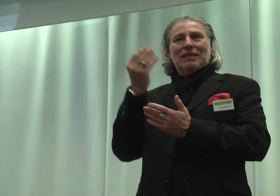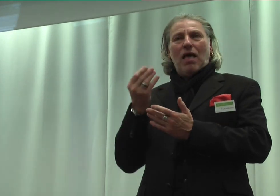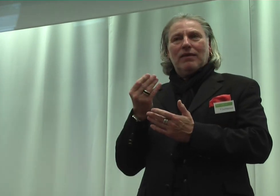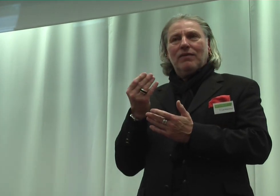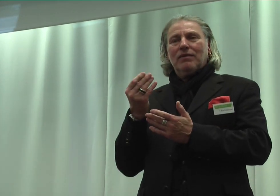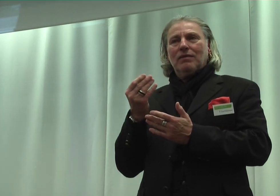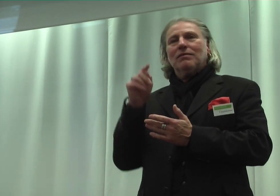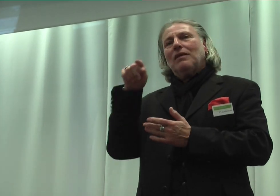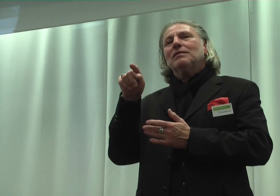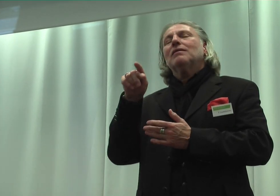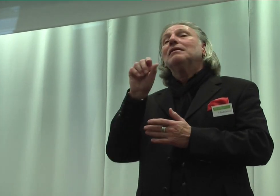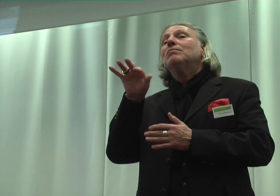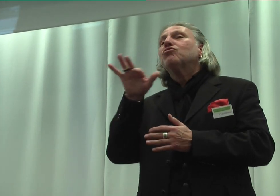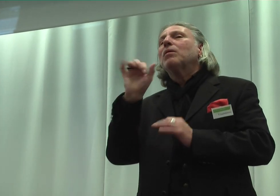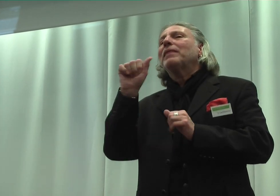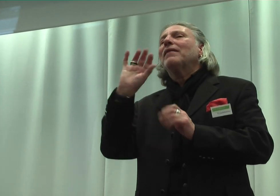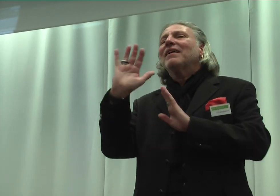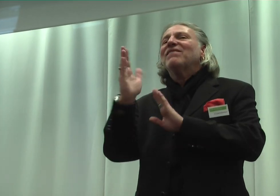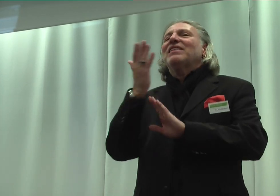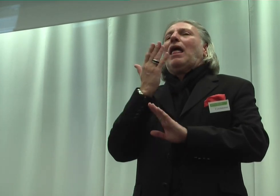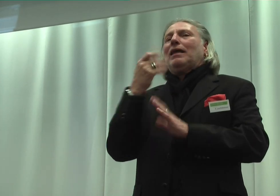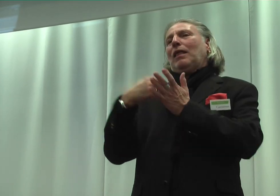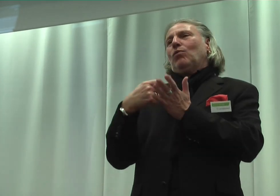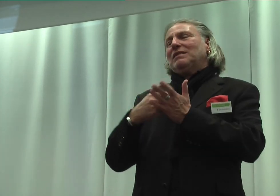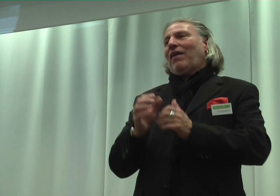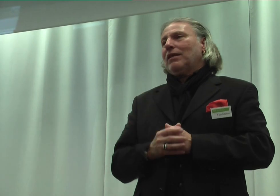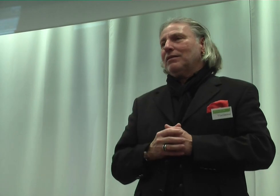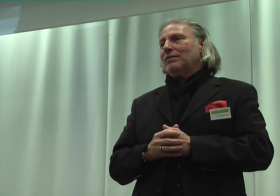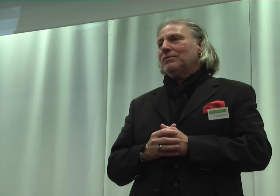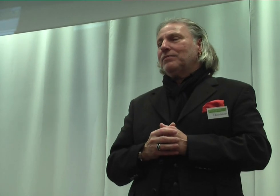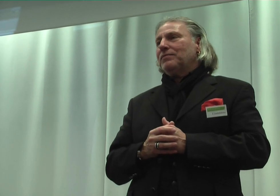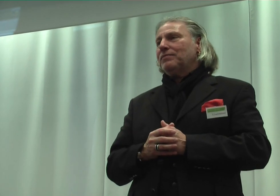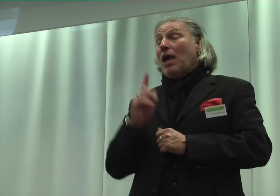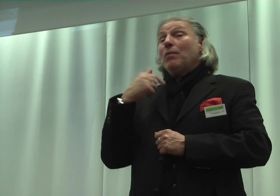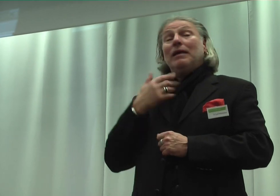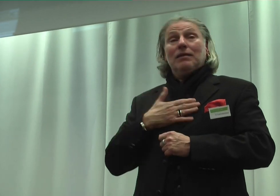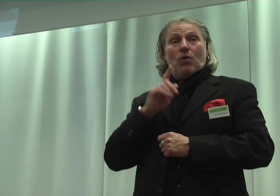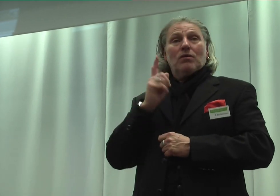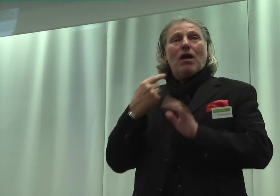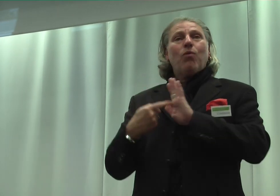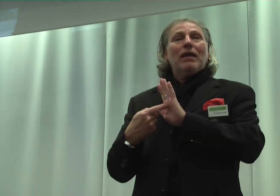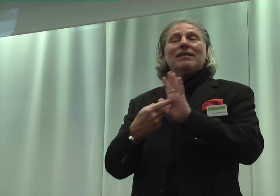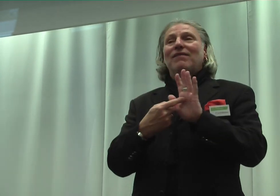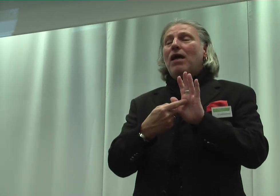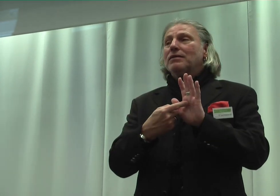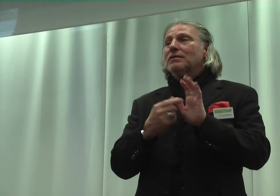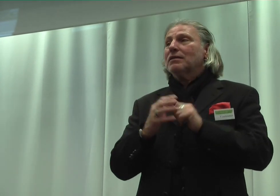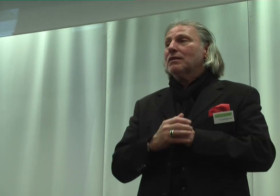Wiedererkennungswert geben wird. Aber ich möchte auch darauf hinweisen, dass auch